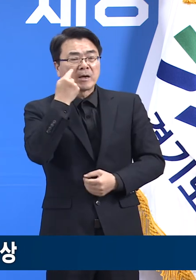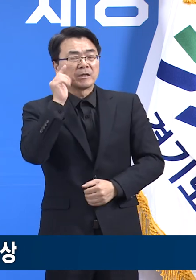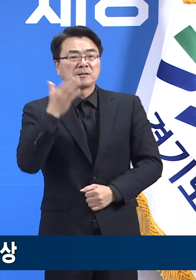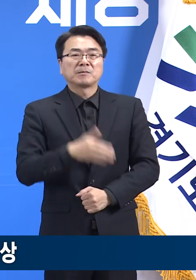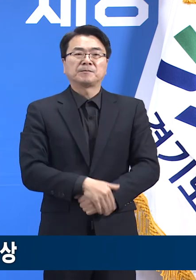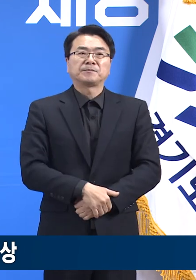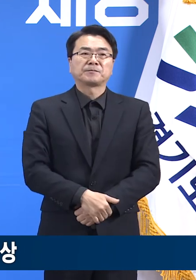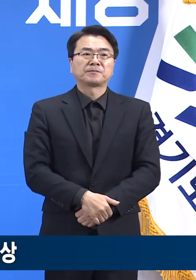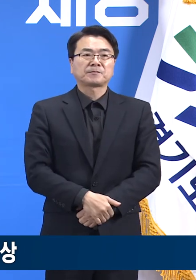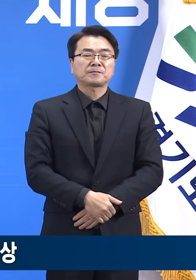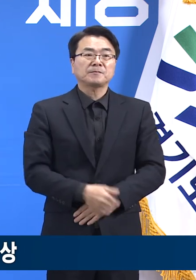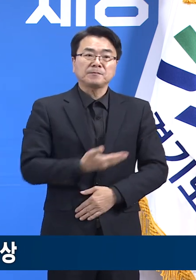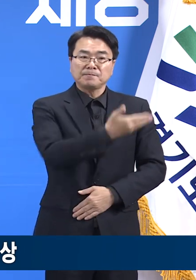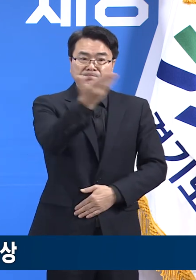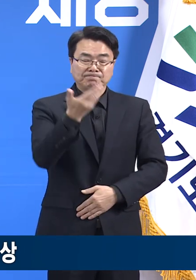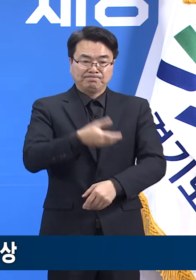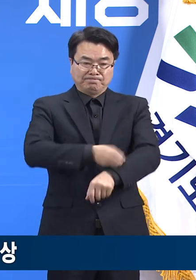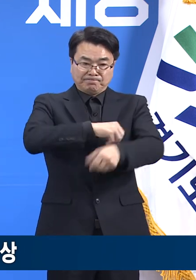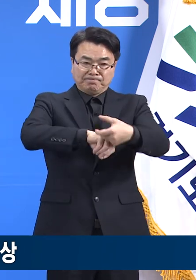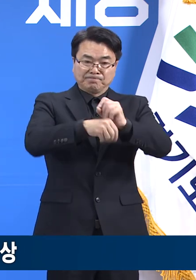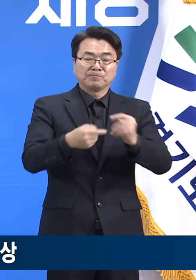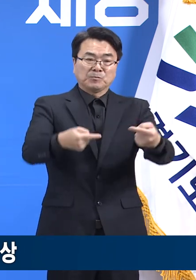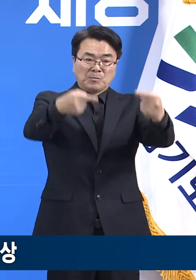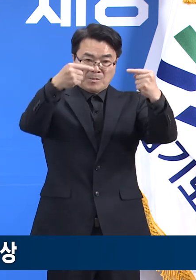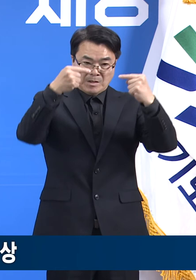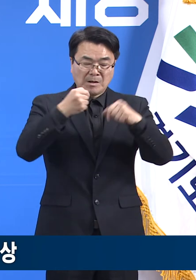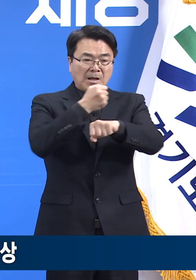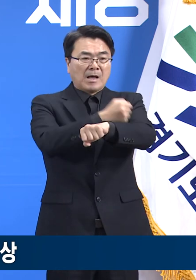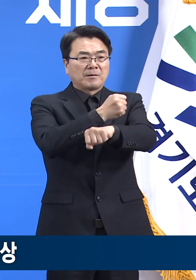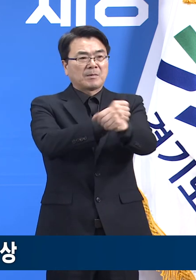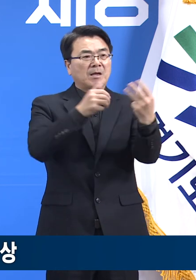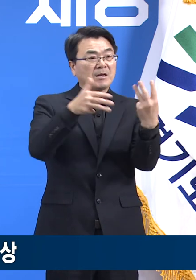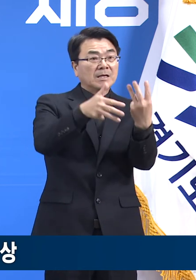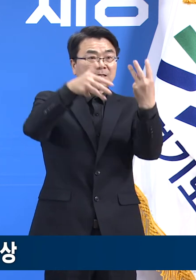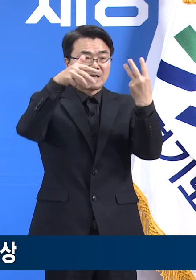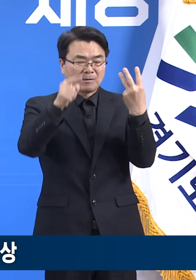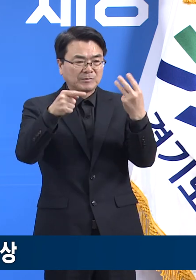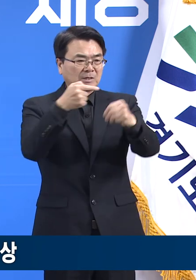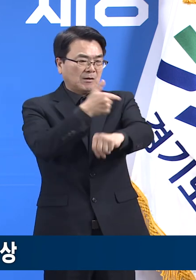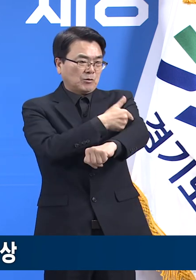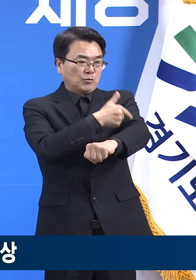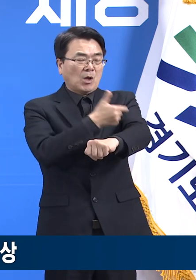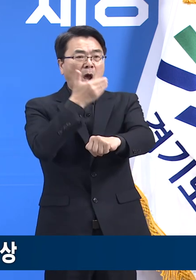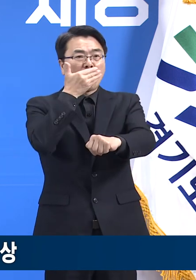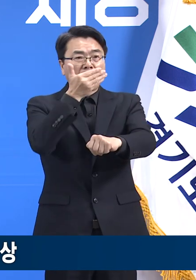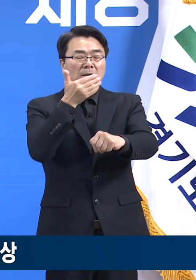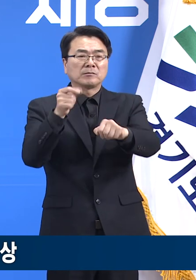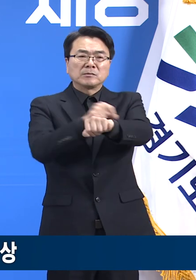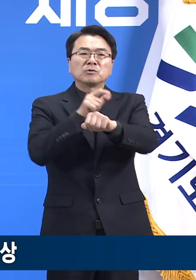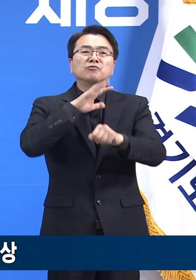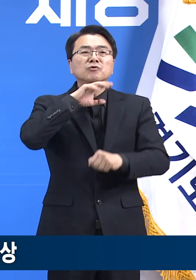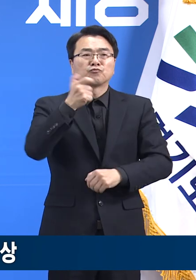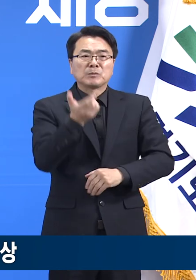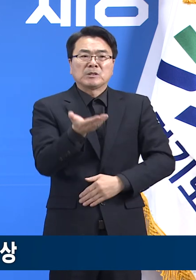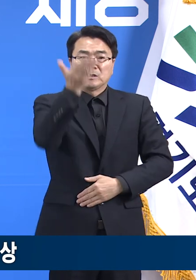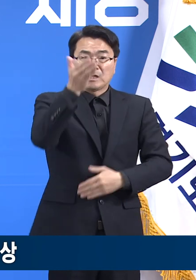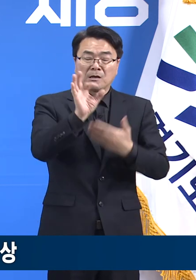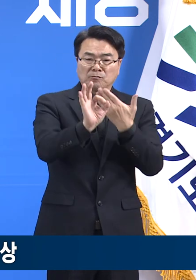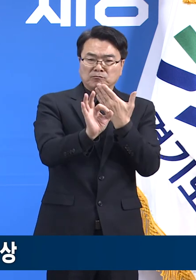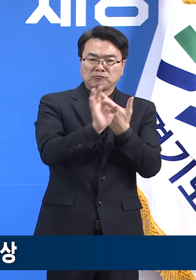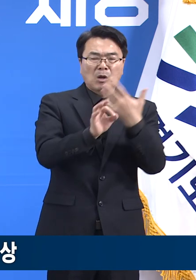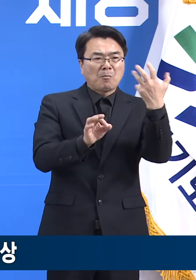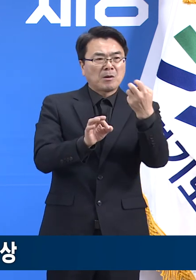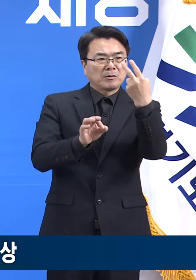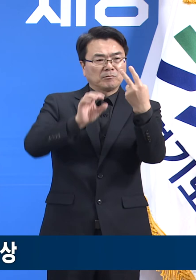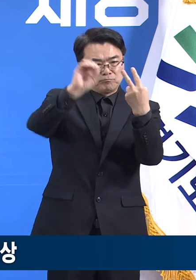도민 여러분의 적극적인 참여로 3차 접종률이 빠르게 상승하고 있습니다. 특히 60세 이상의 경우 대상자의 약